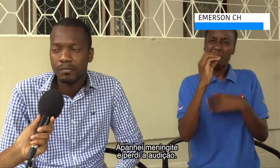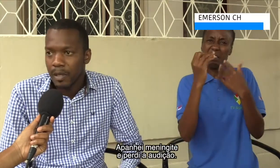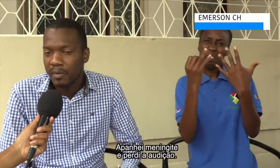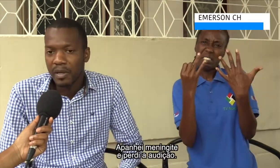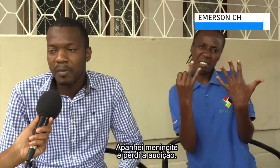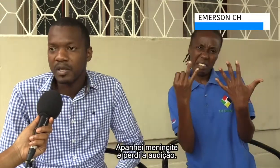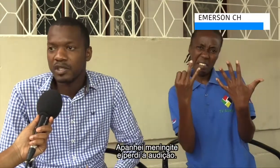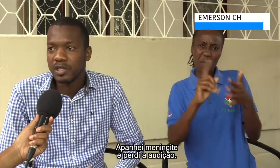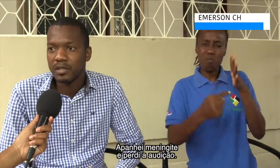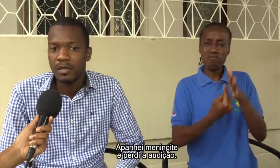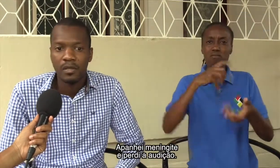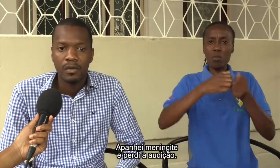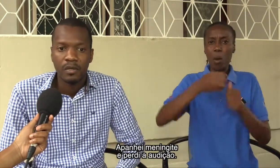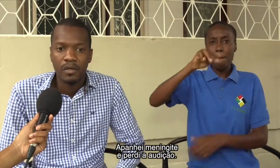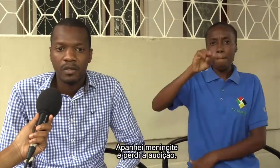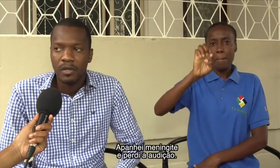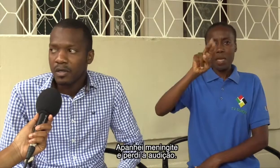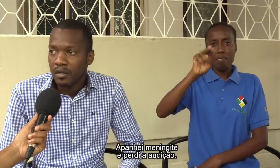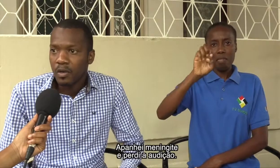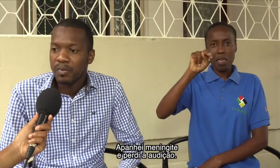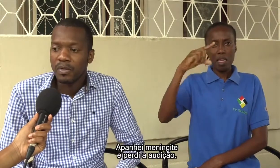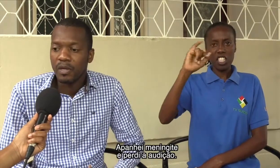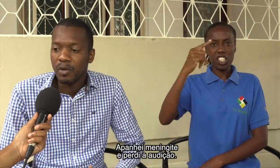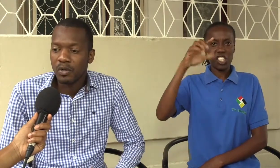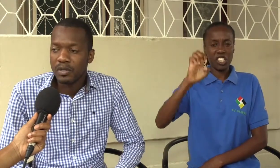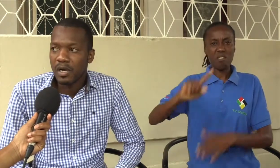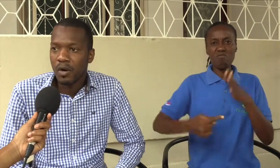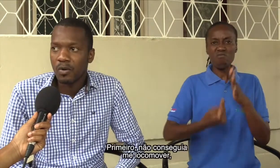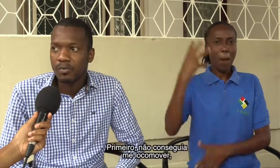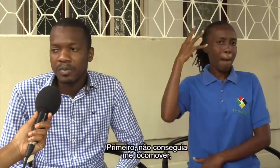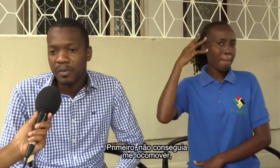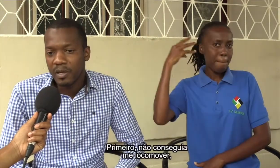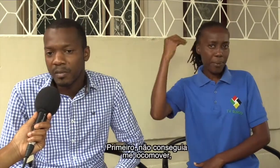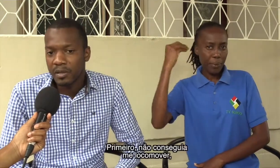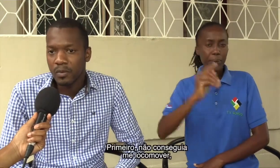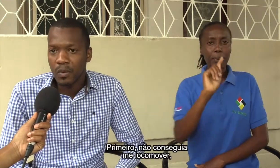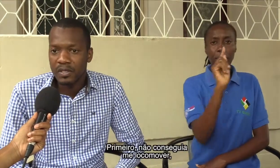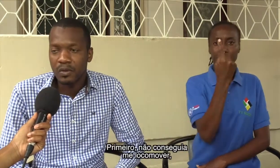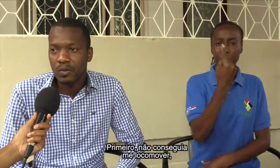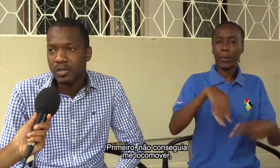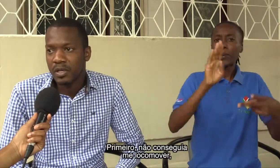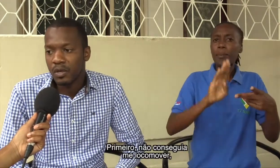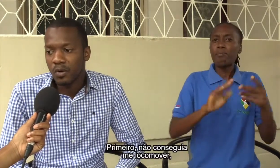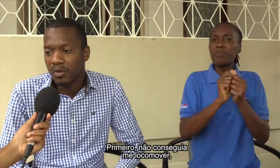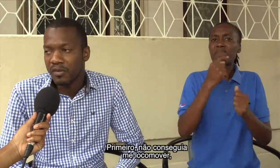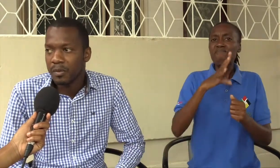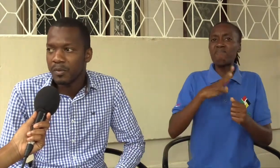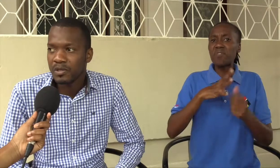Apanhei a meningite. Então, perdi a minha audição. Primeiramente, quase que não conseguia locomover-me, mas